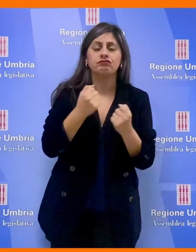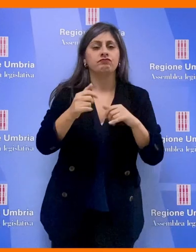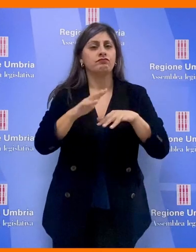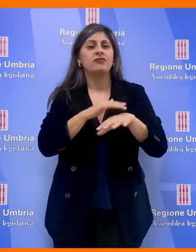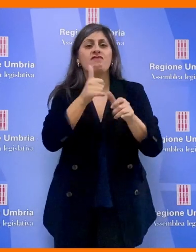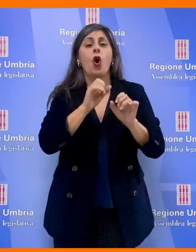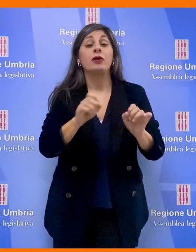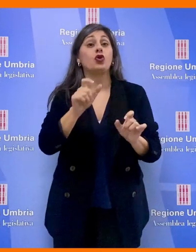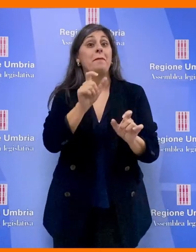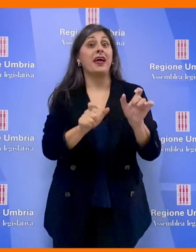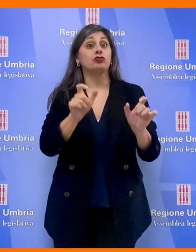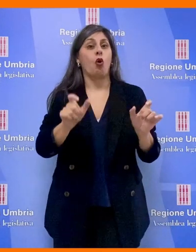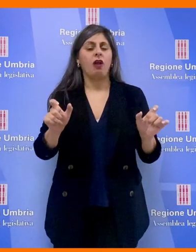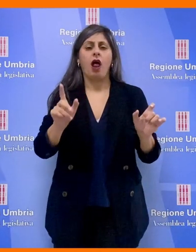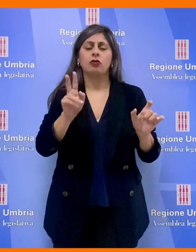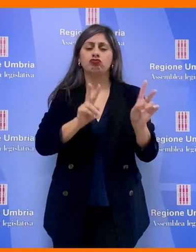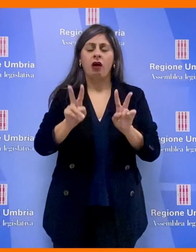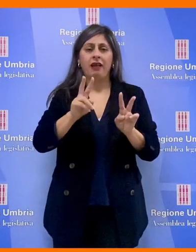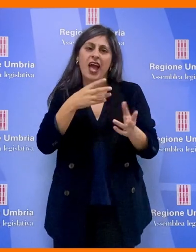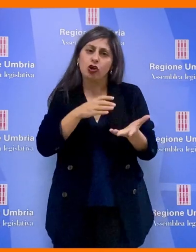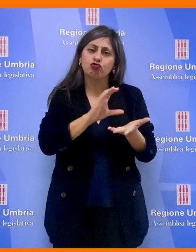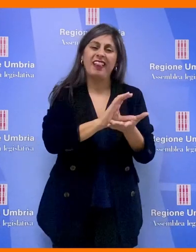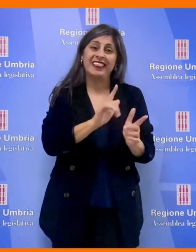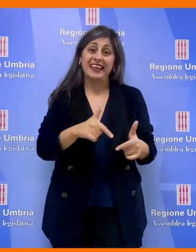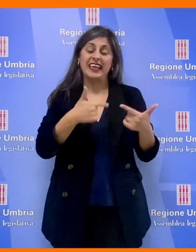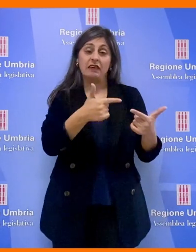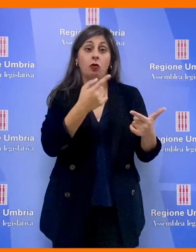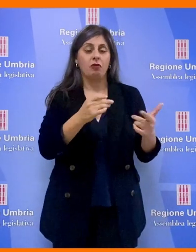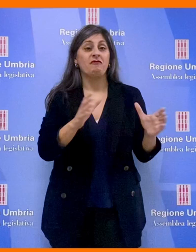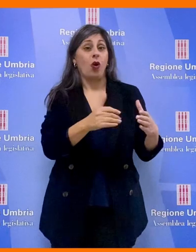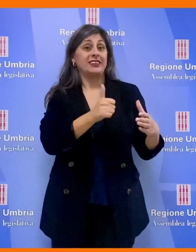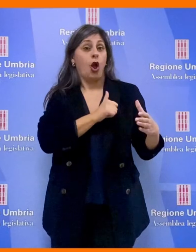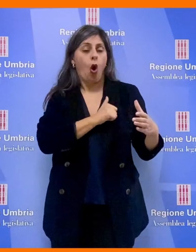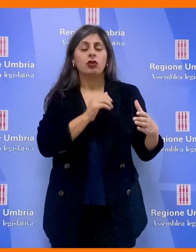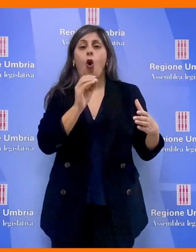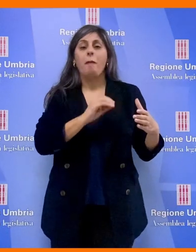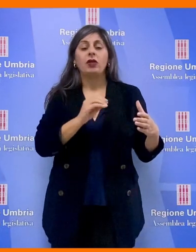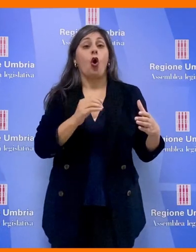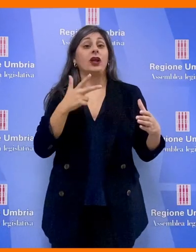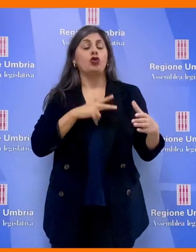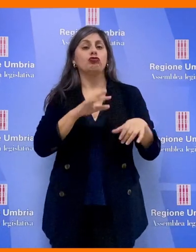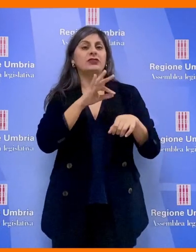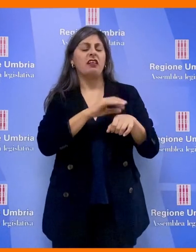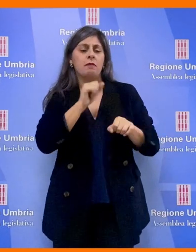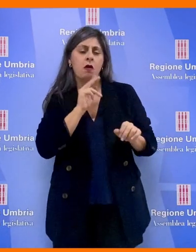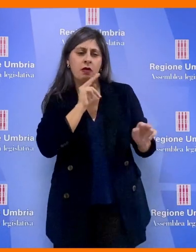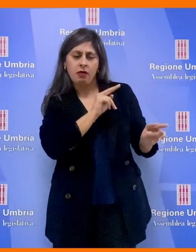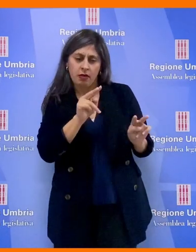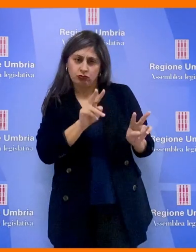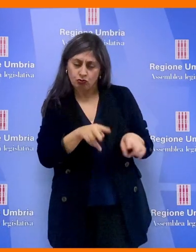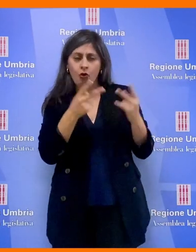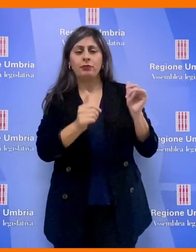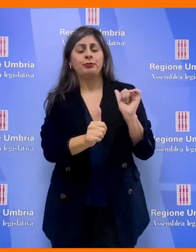formazione del personale prevedendo forme di incentivazione in modo che forze dell'ordine operatori sociosanitari possano riconoscere